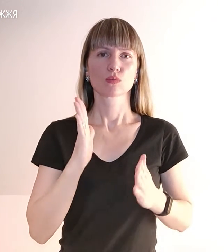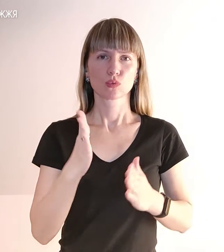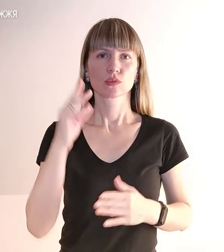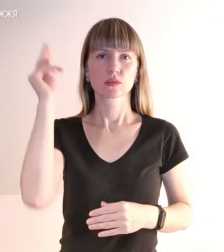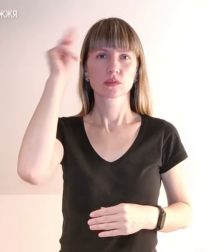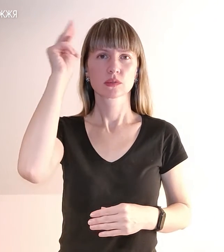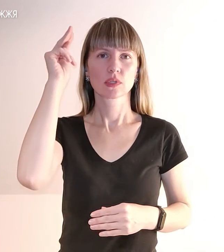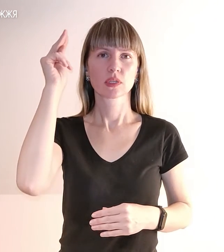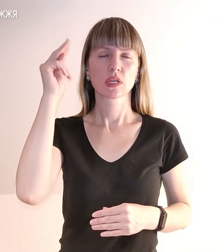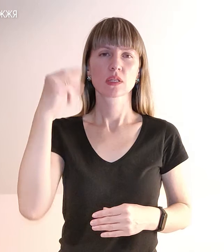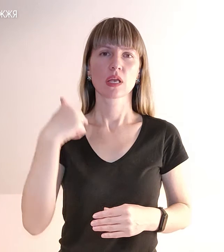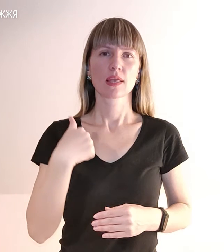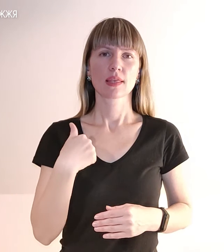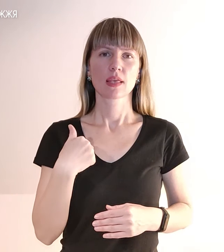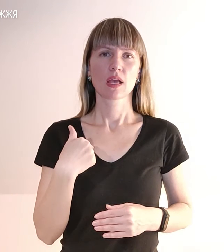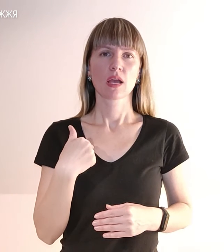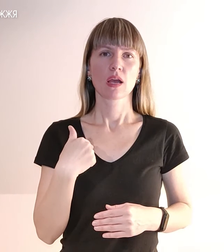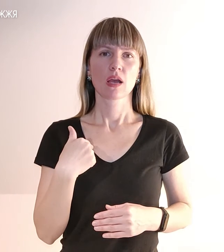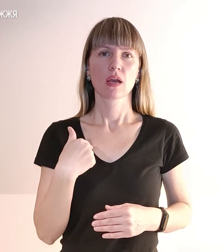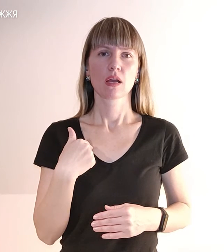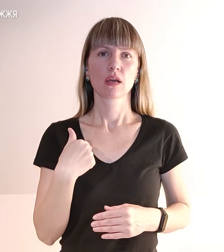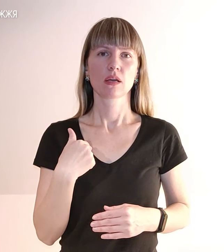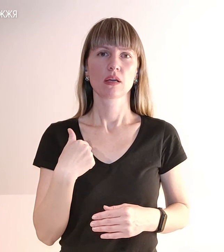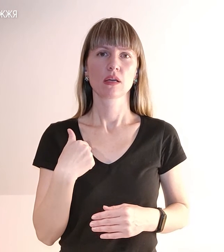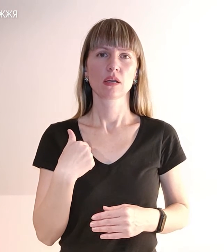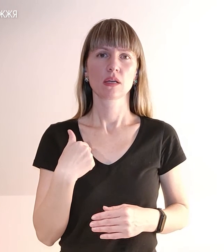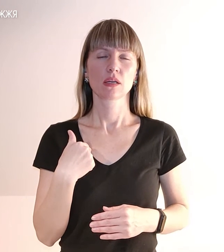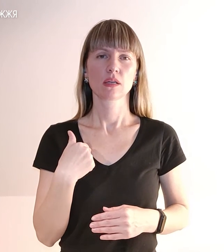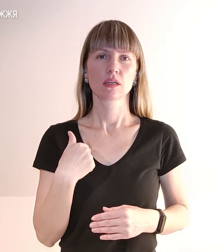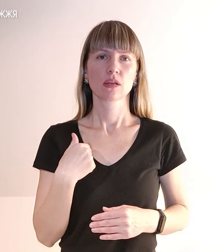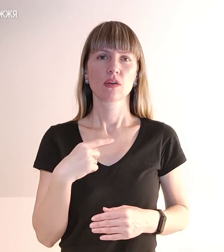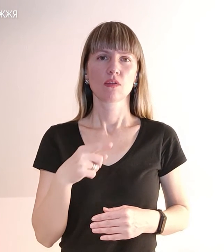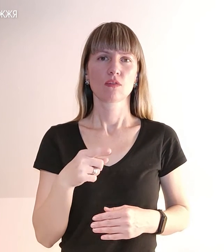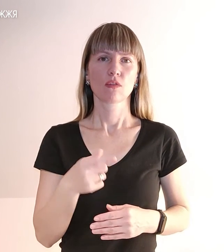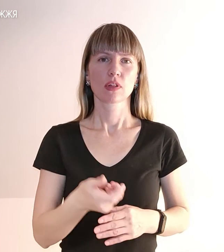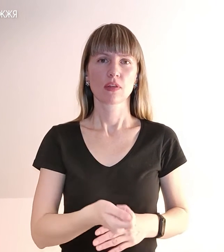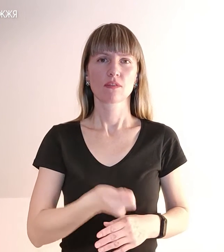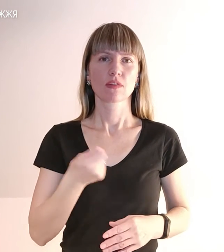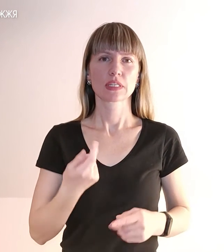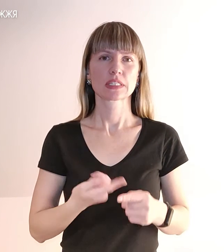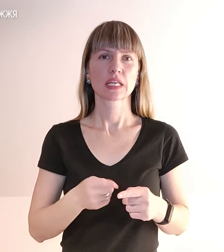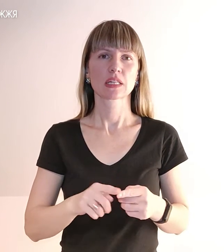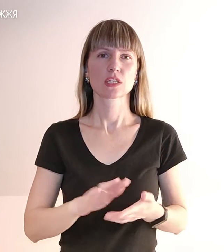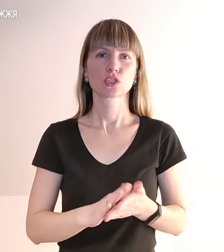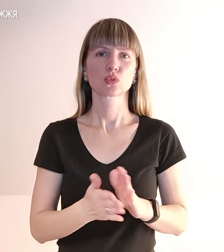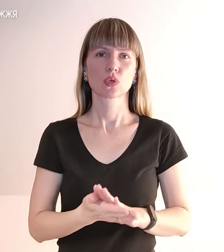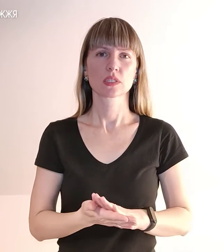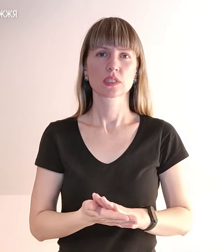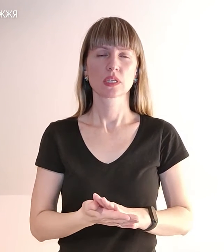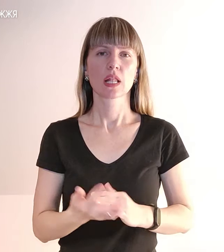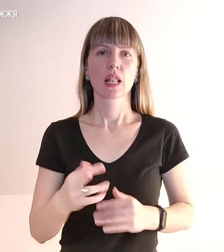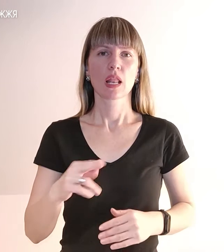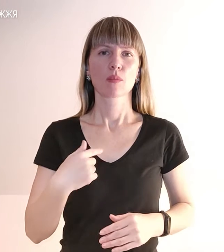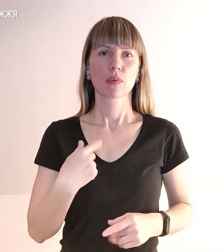Ви знаєте, я наче то, вони висмакнули мені з цієї ситуації. Тобто для мене це було шок.